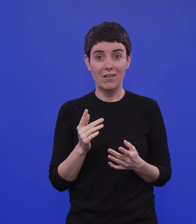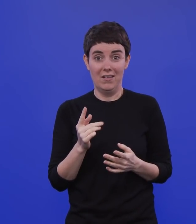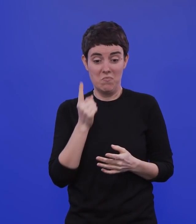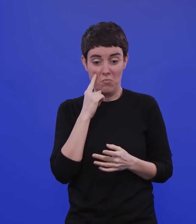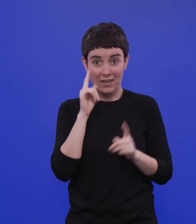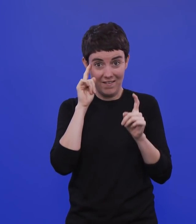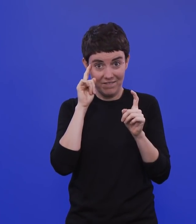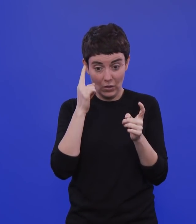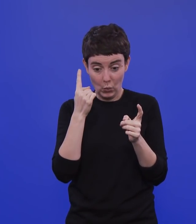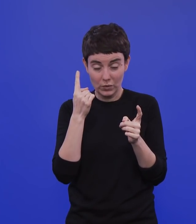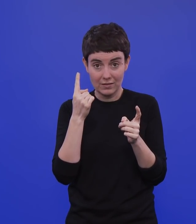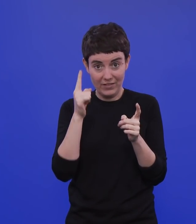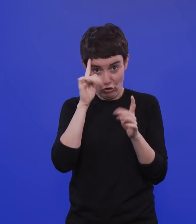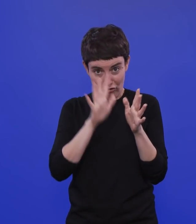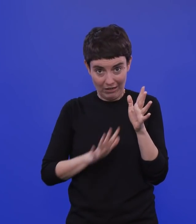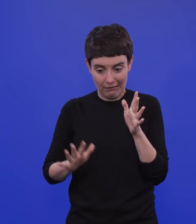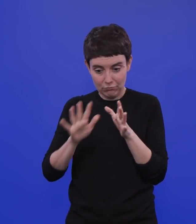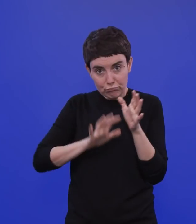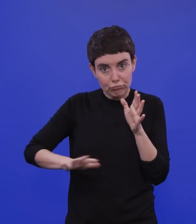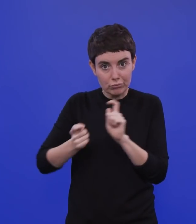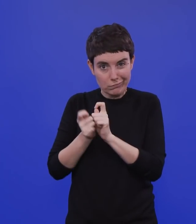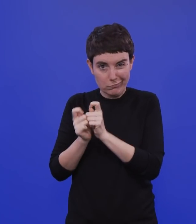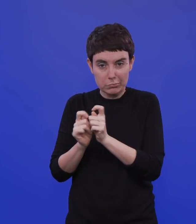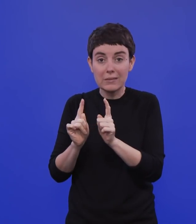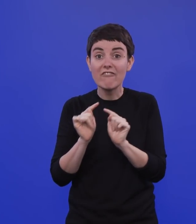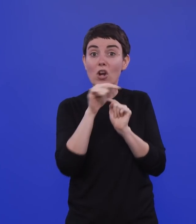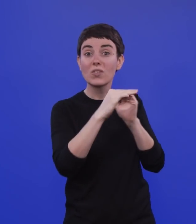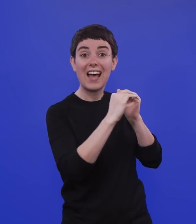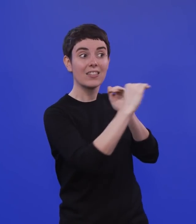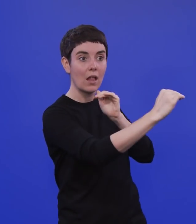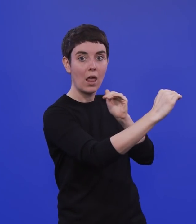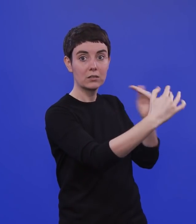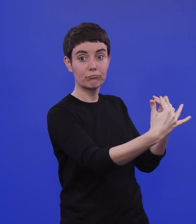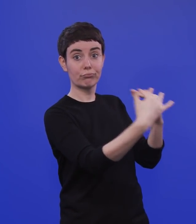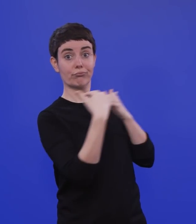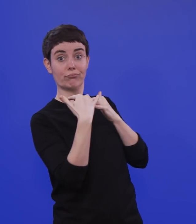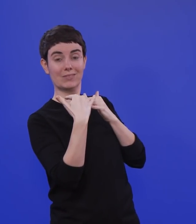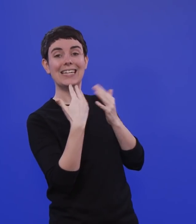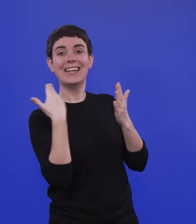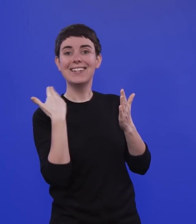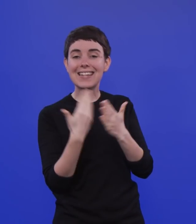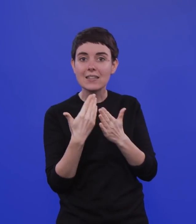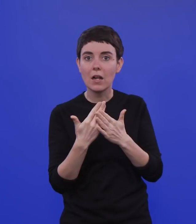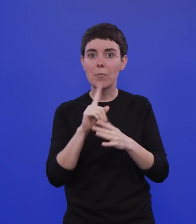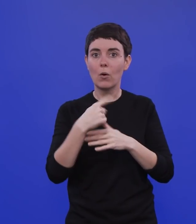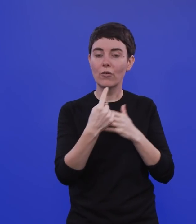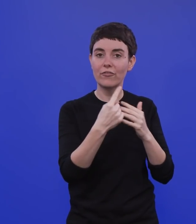eingetragen wird. Deswegen hat sich auch etwas die Bewertung von, sagen wir mal, Einreisekontrollen geändert